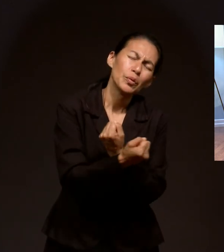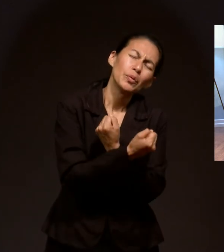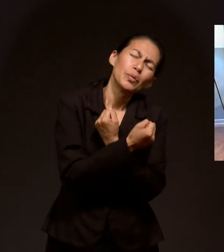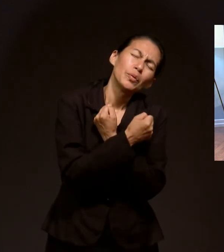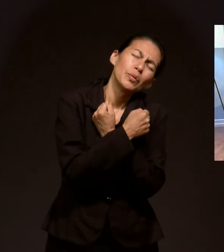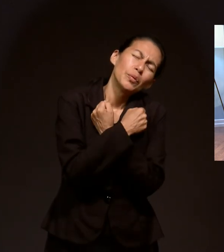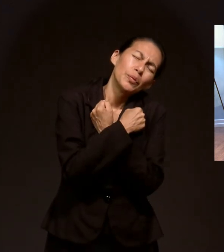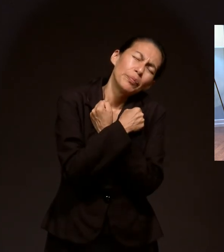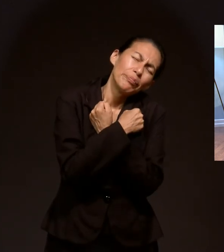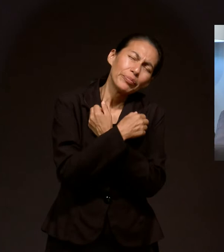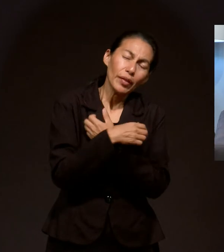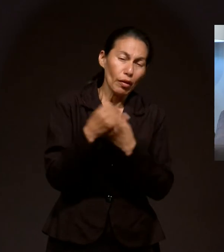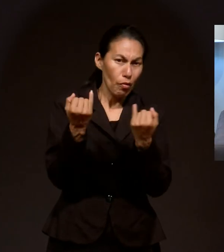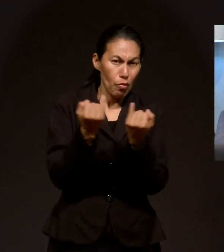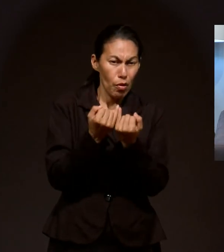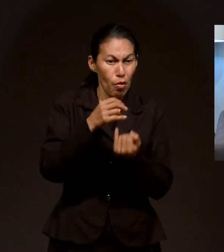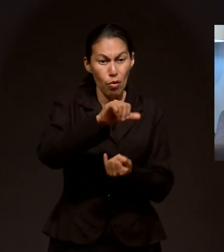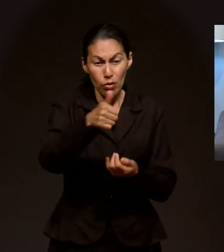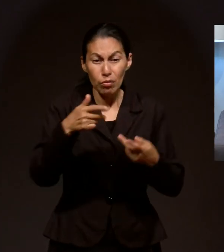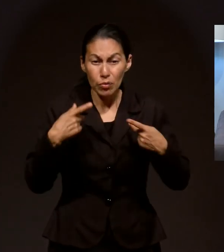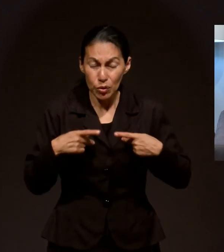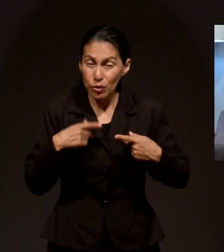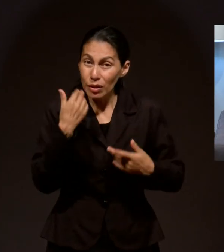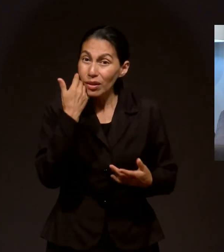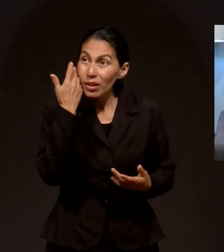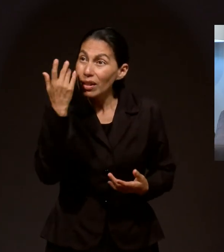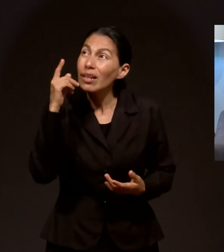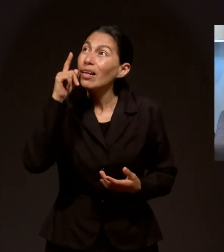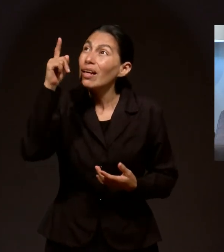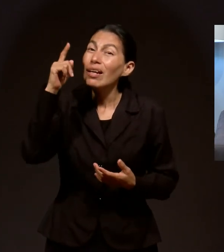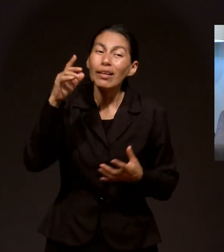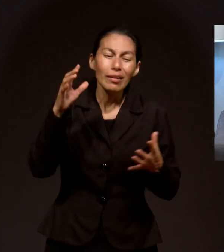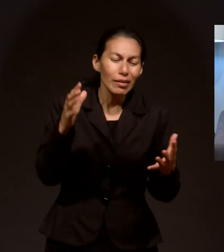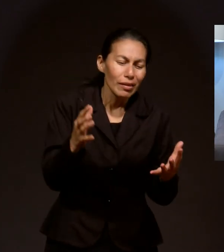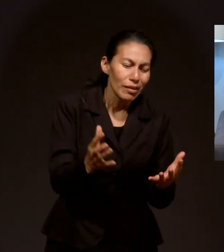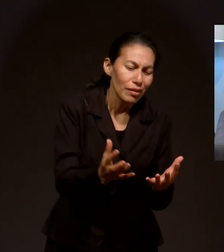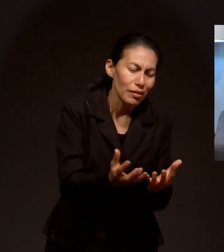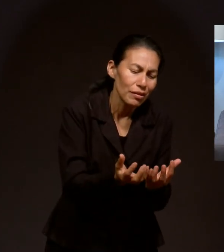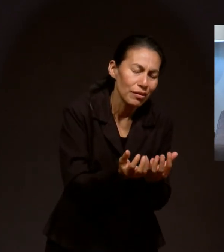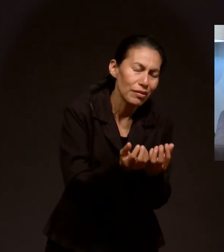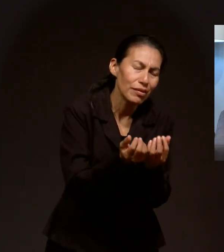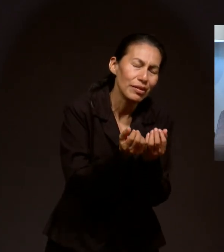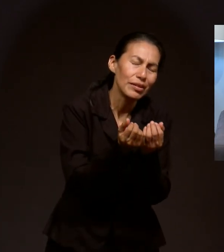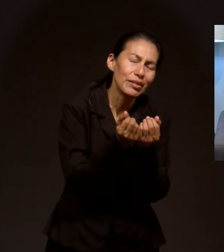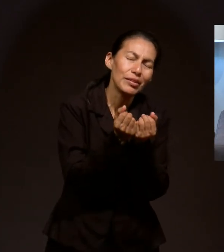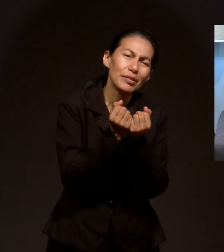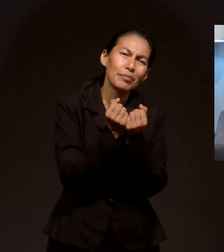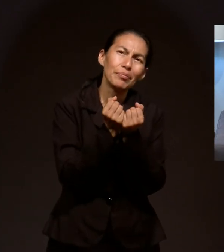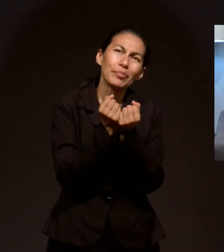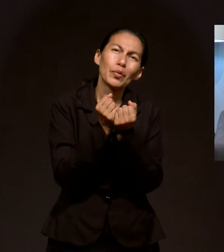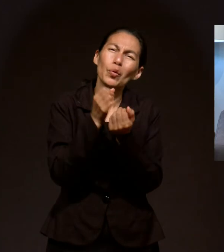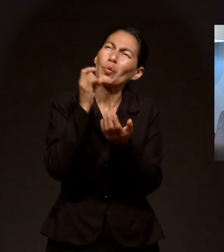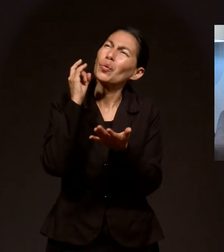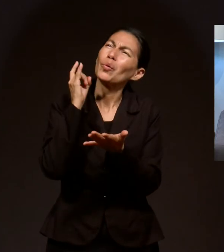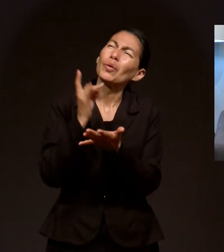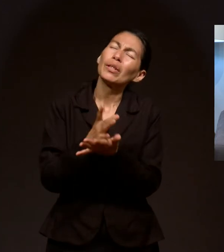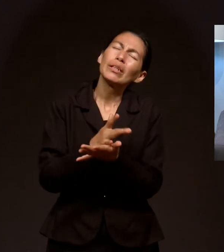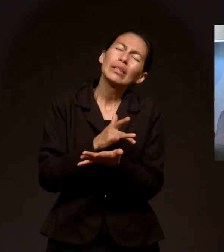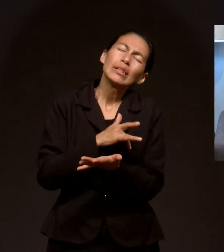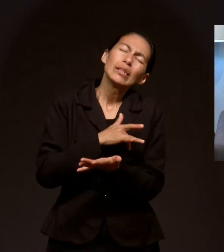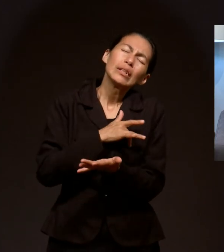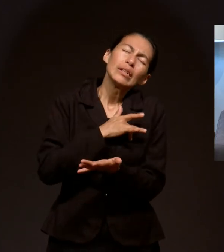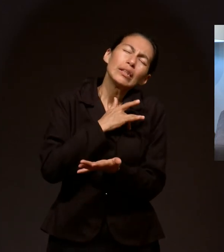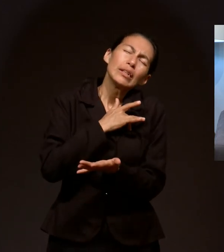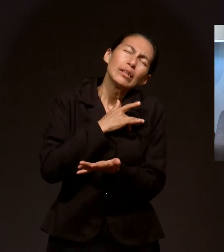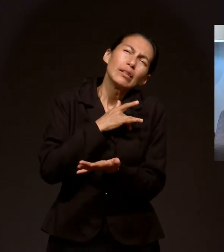como lo quiere hacer con tantas personas en este mundo. Si tan solo pudieran ser sensibles